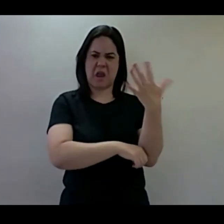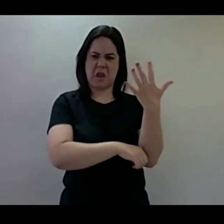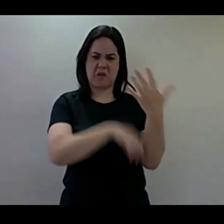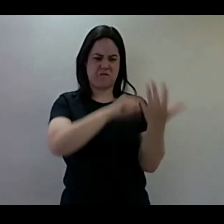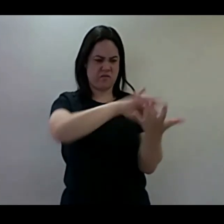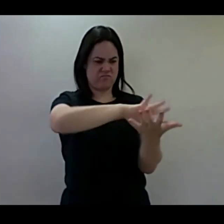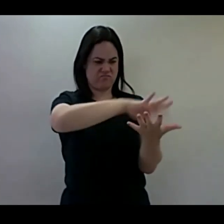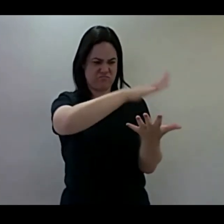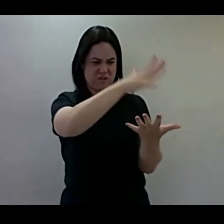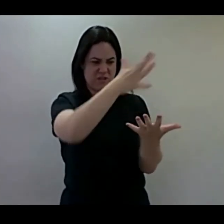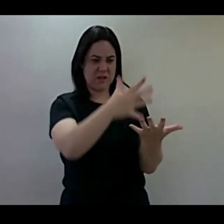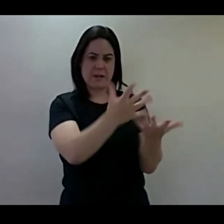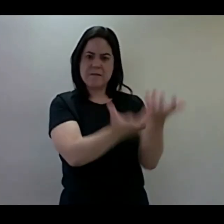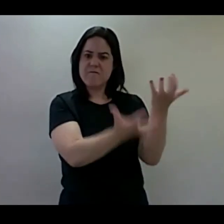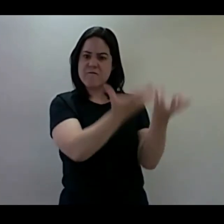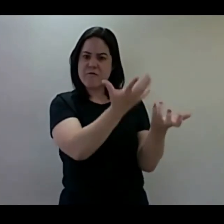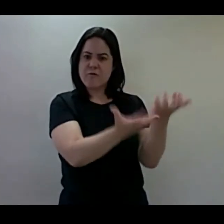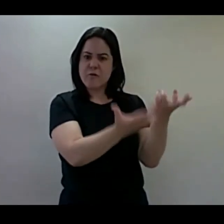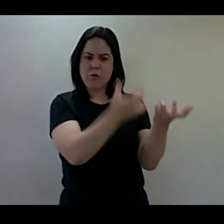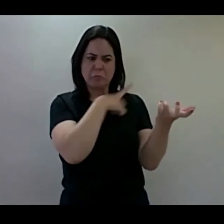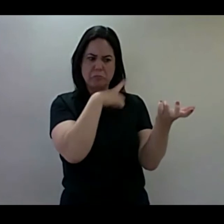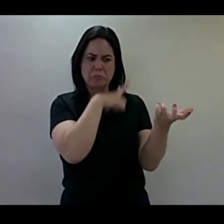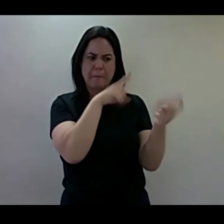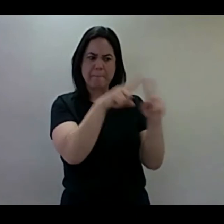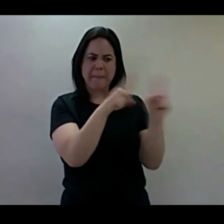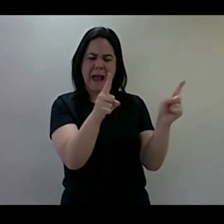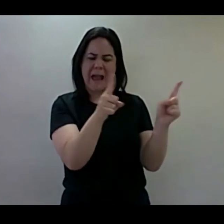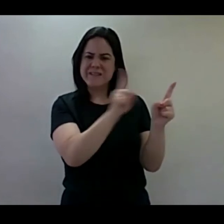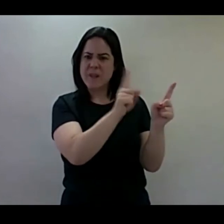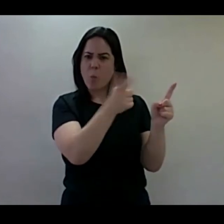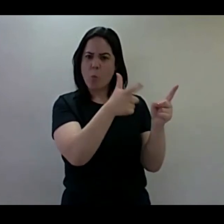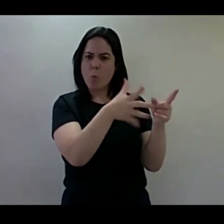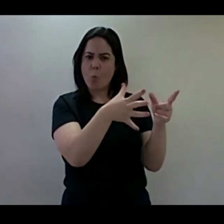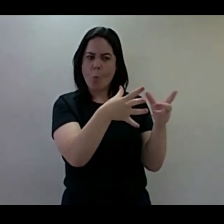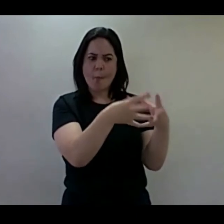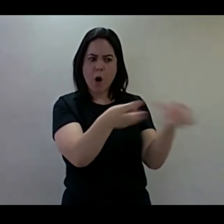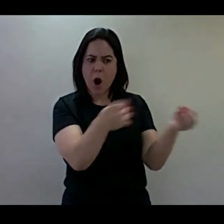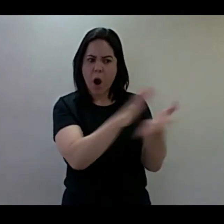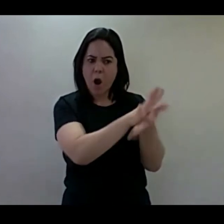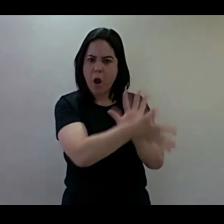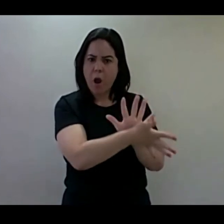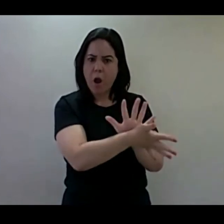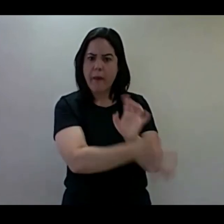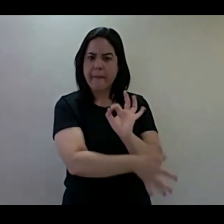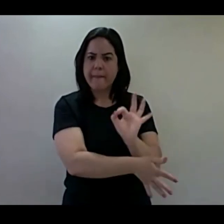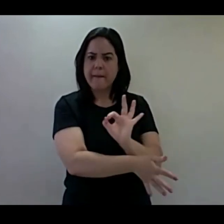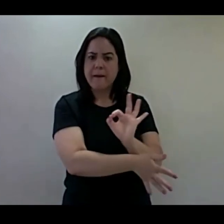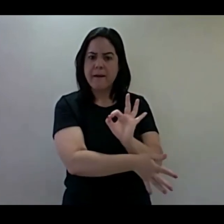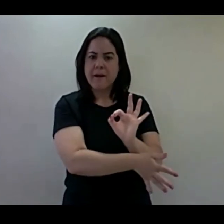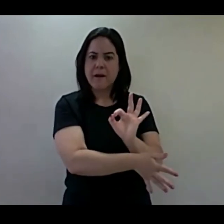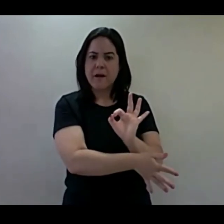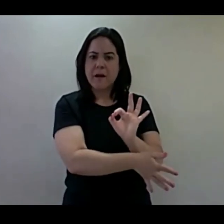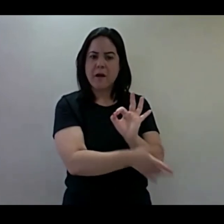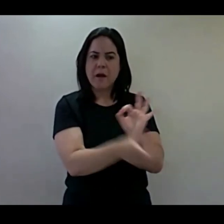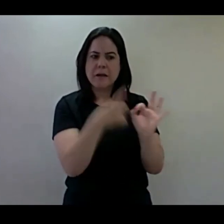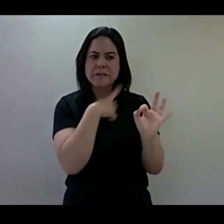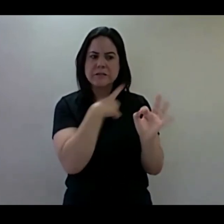queima. E aí, ardeu a planta e ardeu o coração.